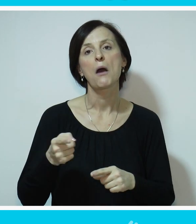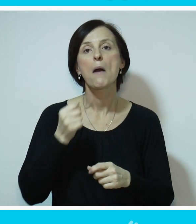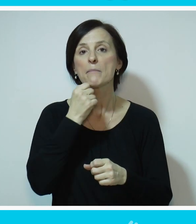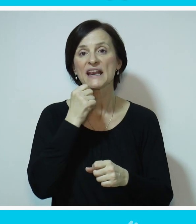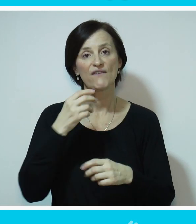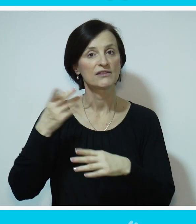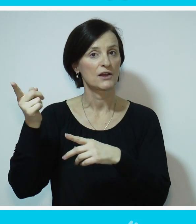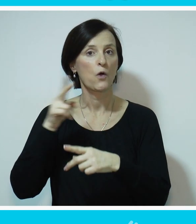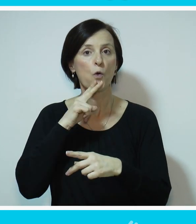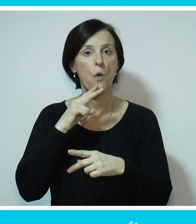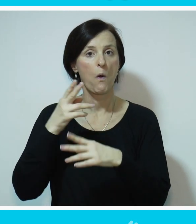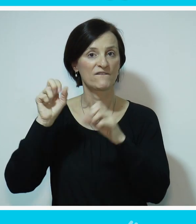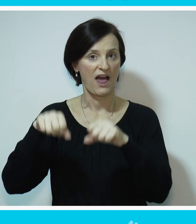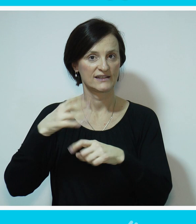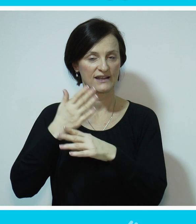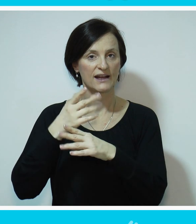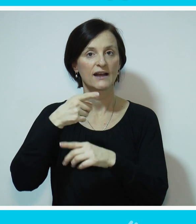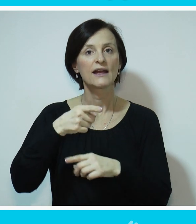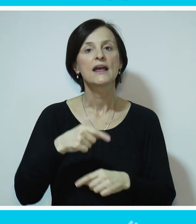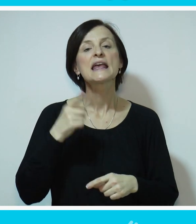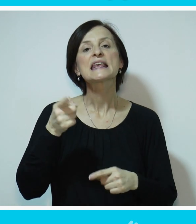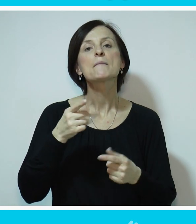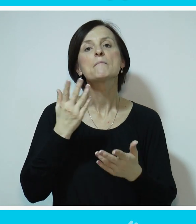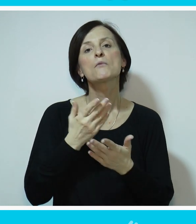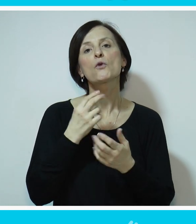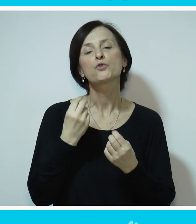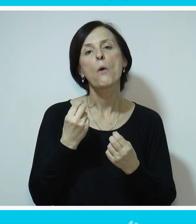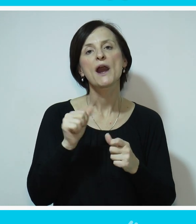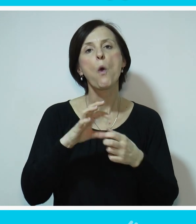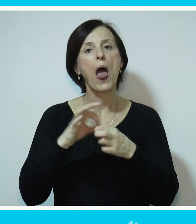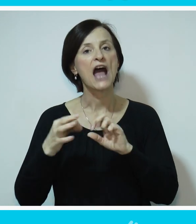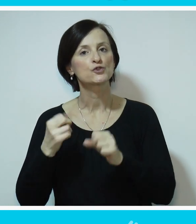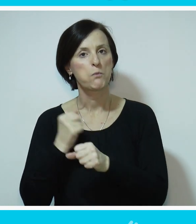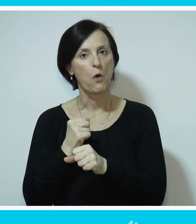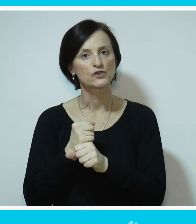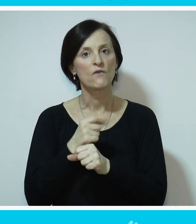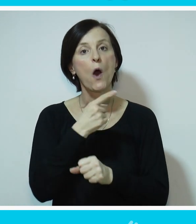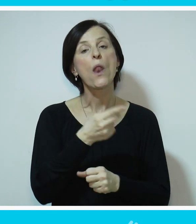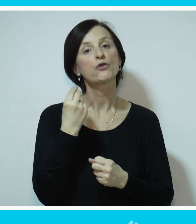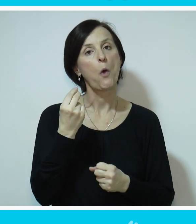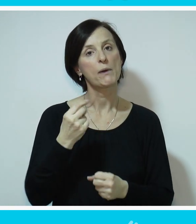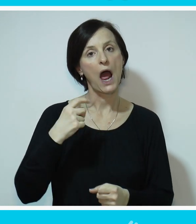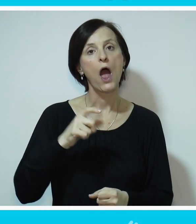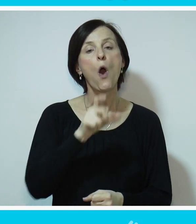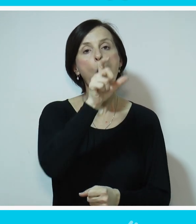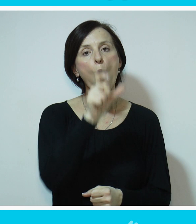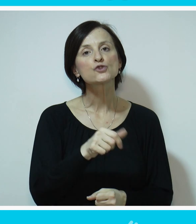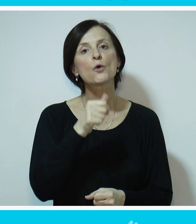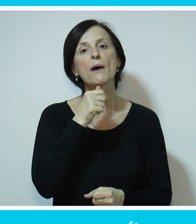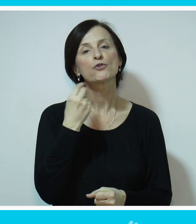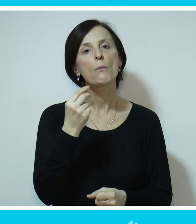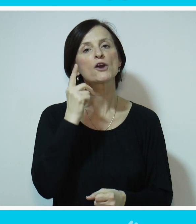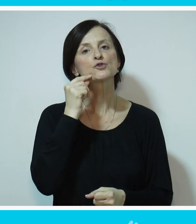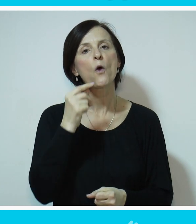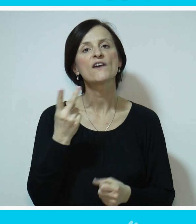se kao bitan radnik u lancu poslova. Vesna je, pre svega, sjajna osoba i vrlo dobar čovjek